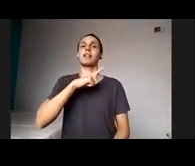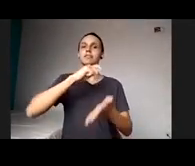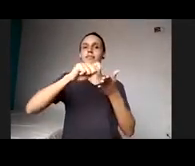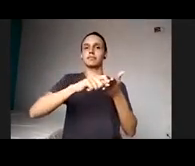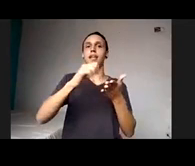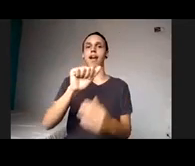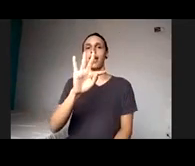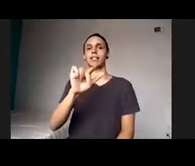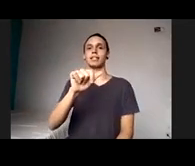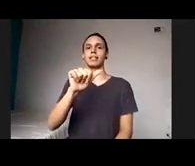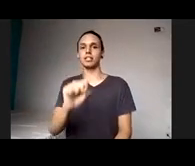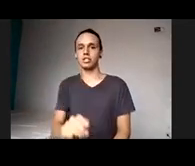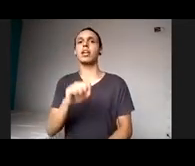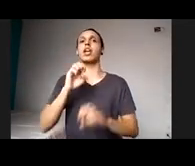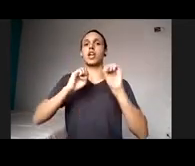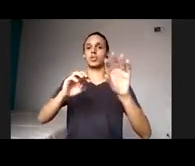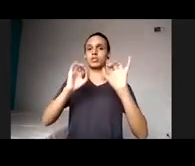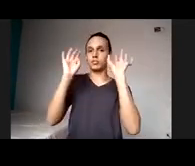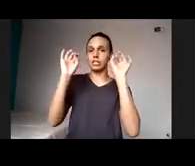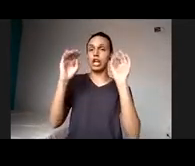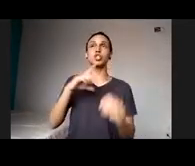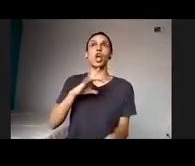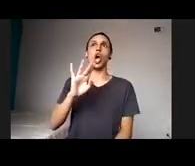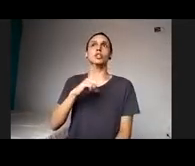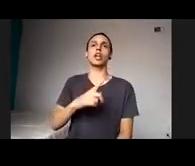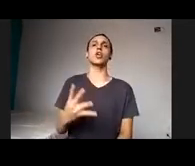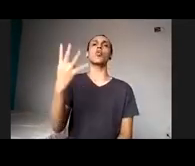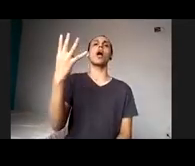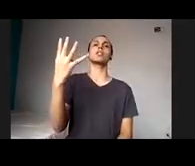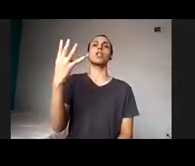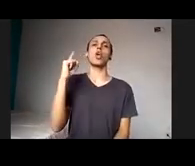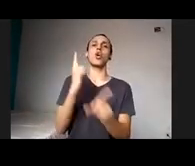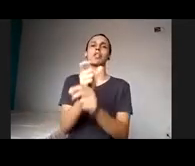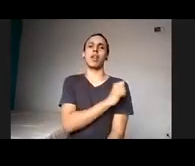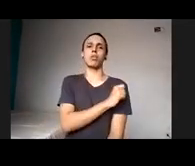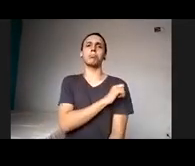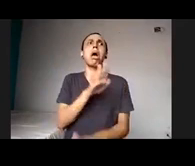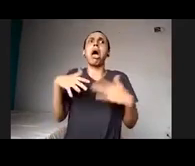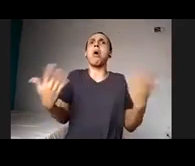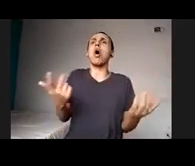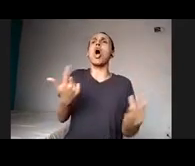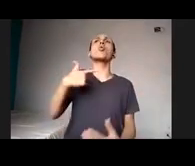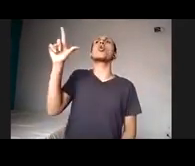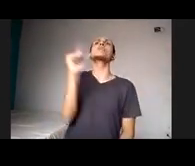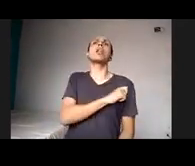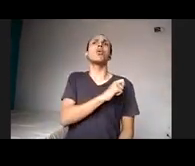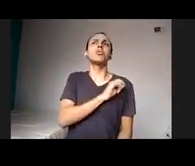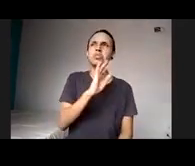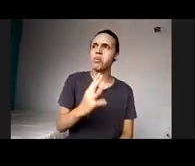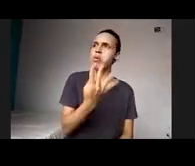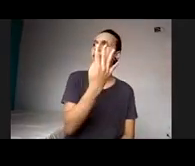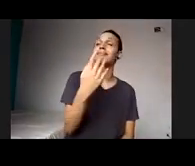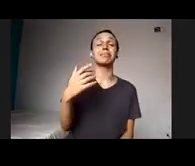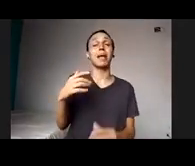alunos identificados na educação básica, onde estão os outros? A maioria invade, a maioria fracassa, vai para o crime,